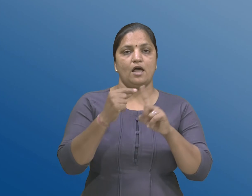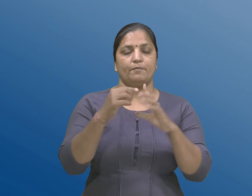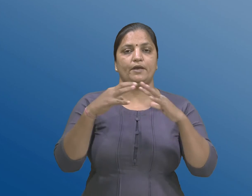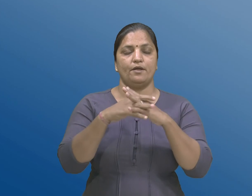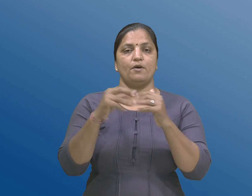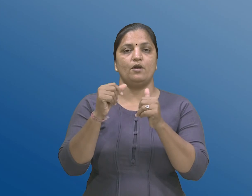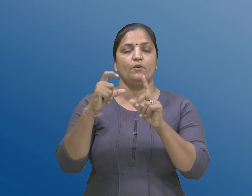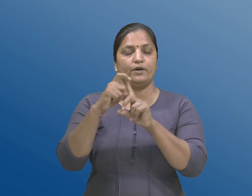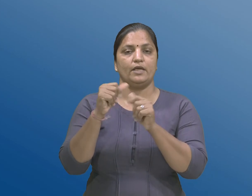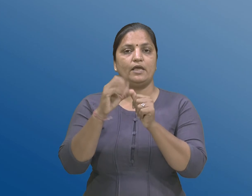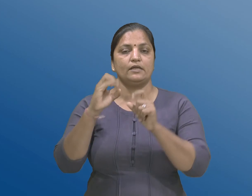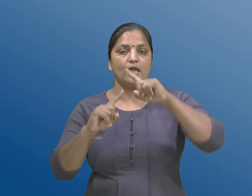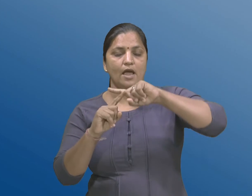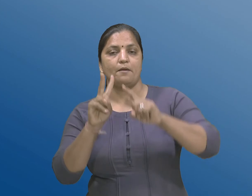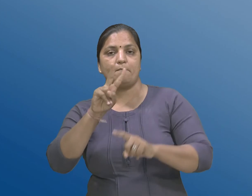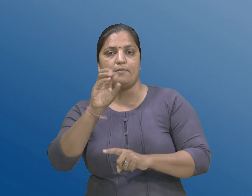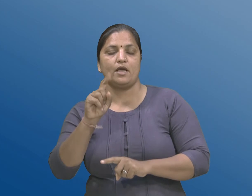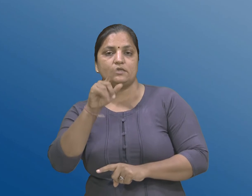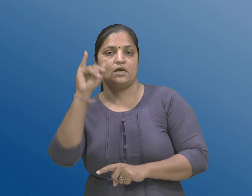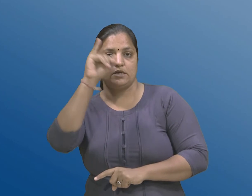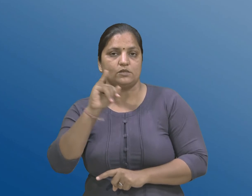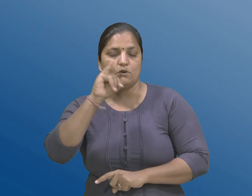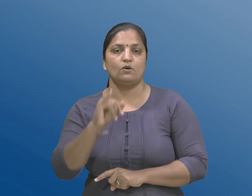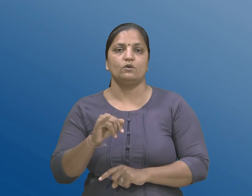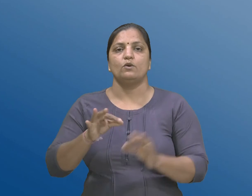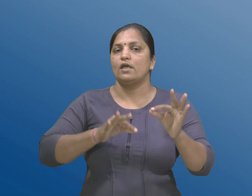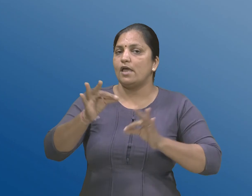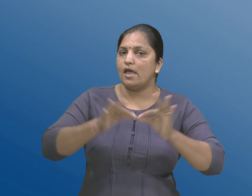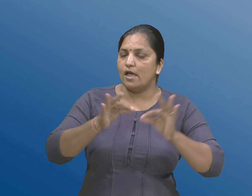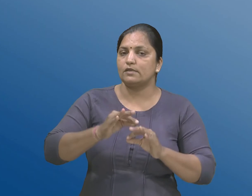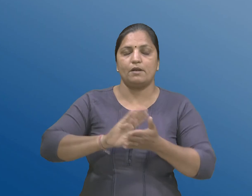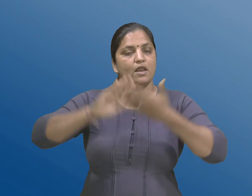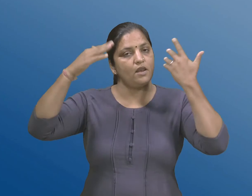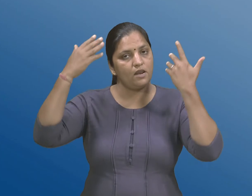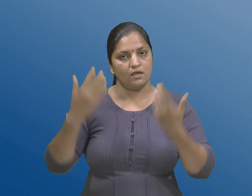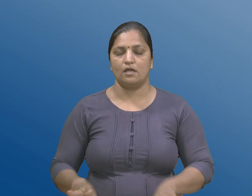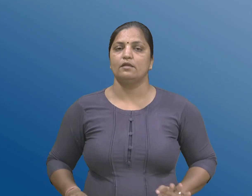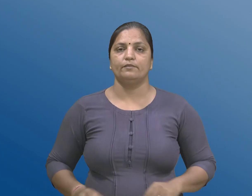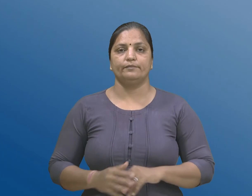Act 2016 नी समझूती पूर्ण थाये जे।